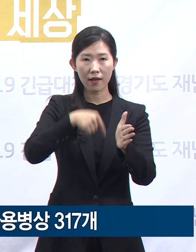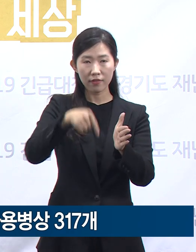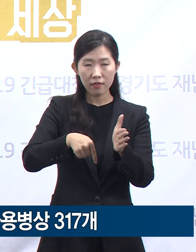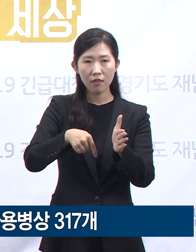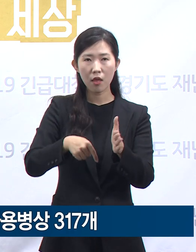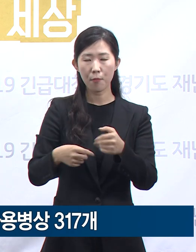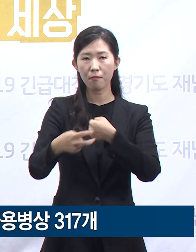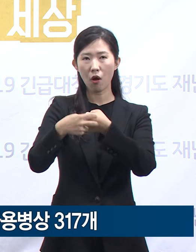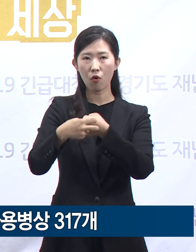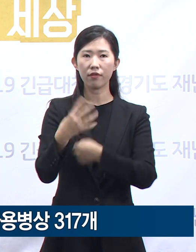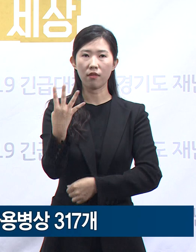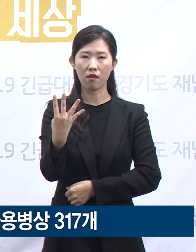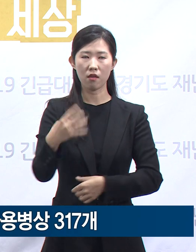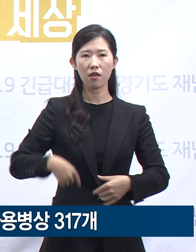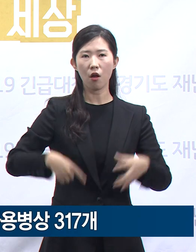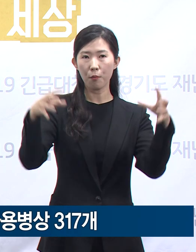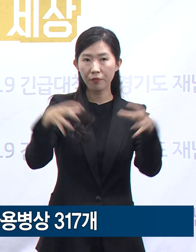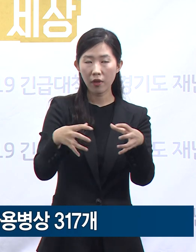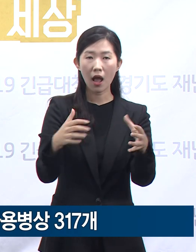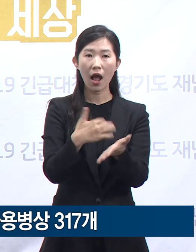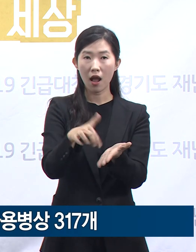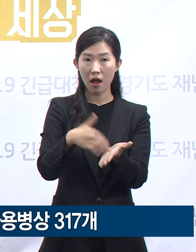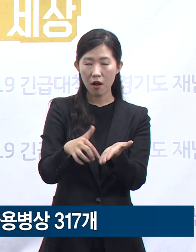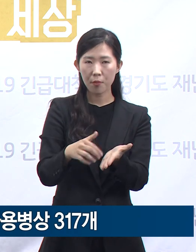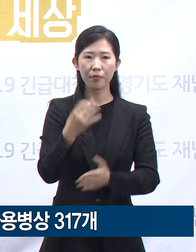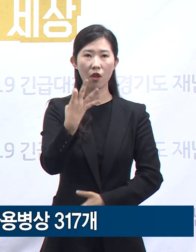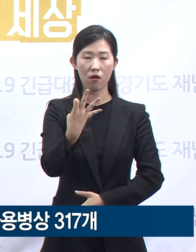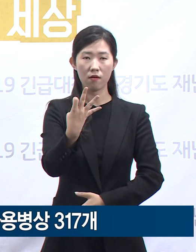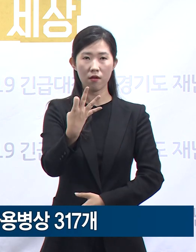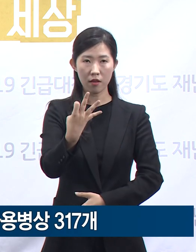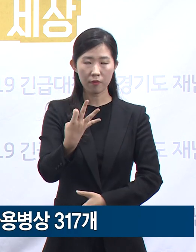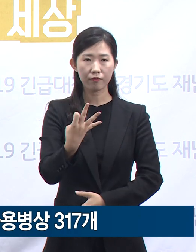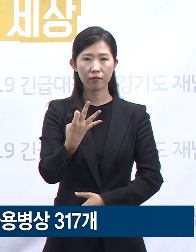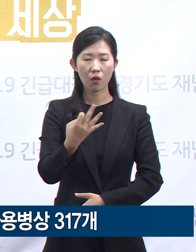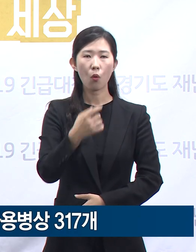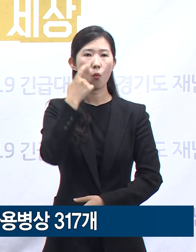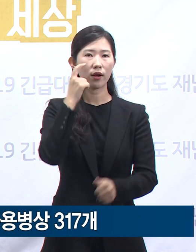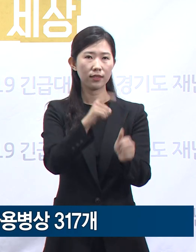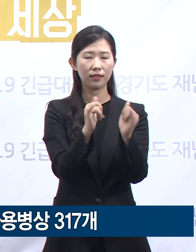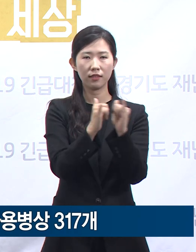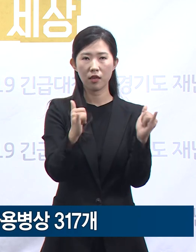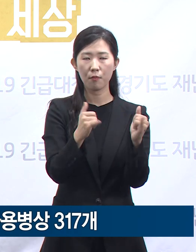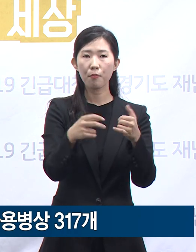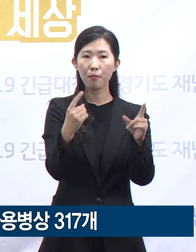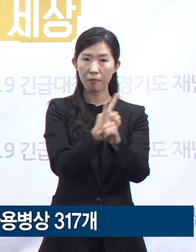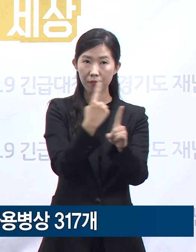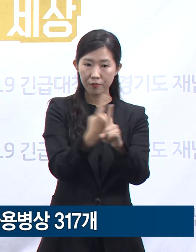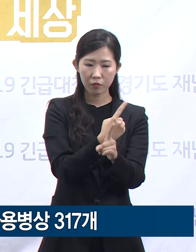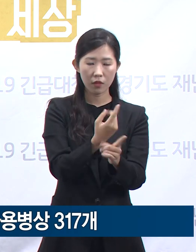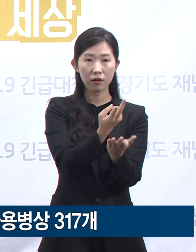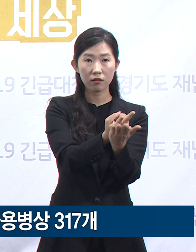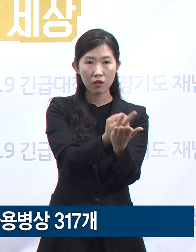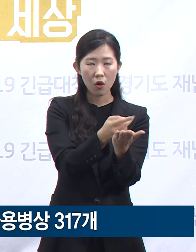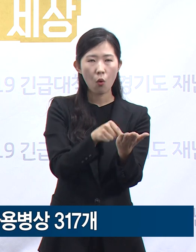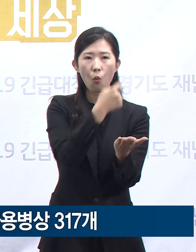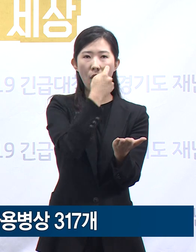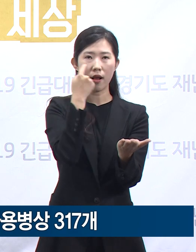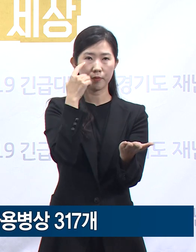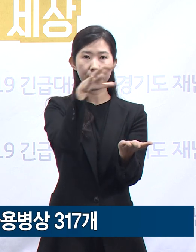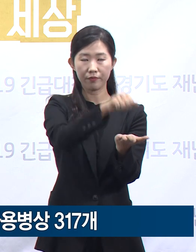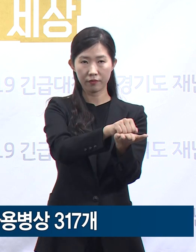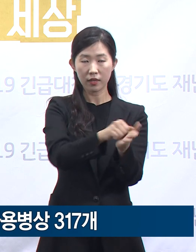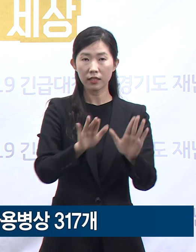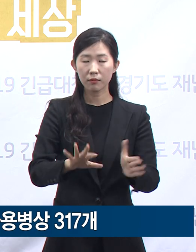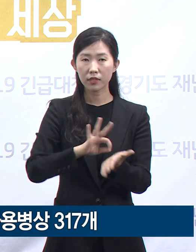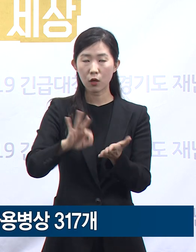협력으로 총 14개 병원에 438개의 확진자 치료 병상을 확보하고 있고 현재 사용 중인 병상은 72.4